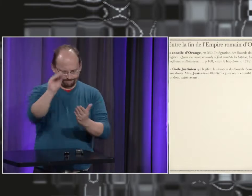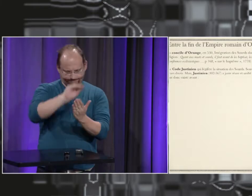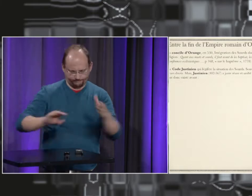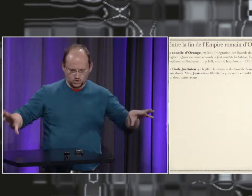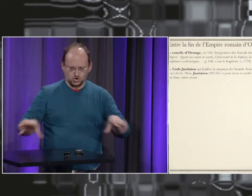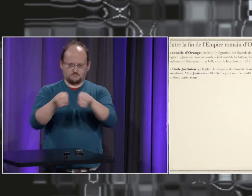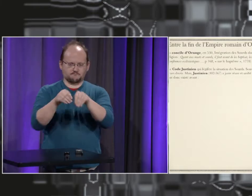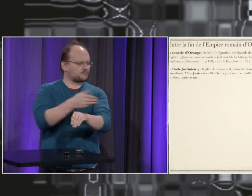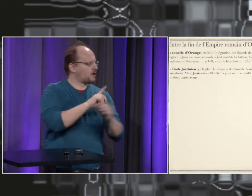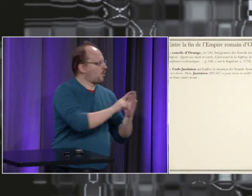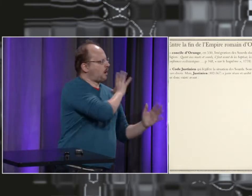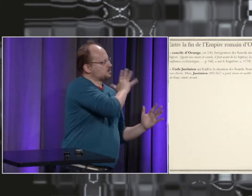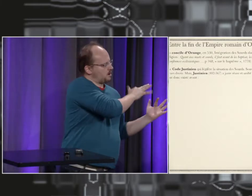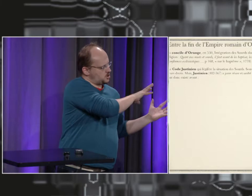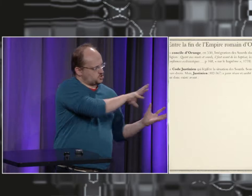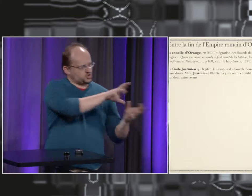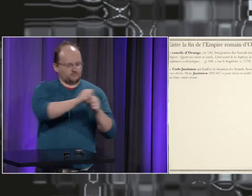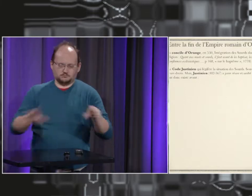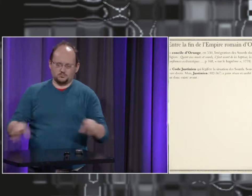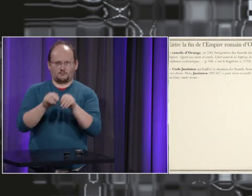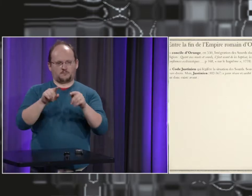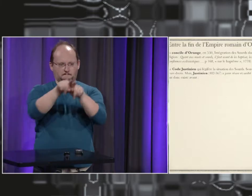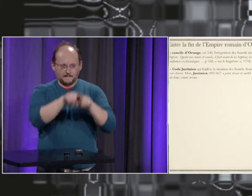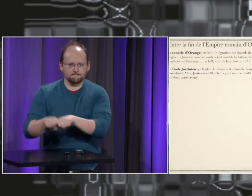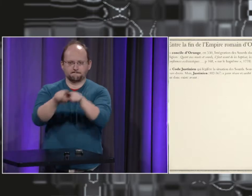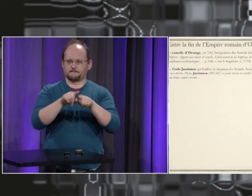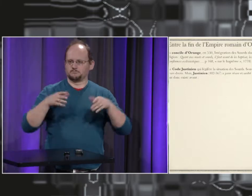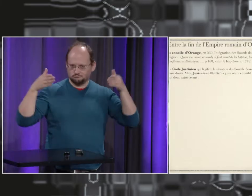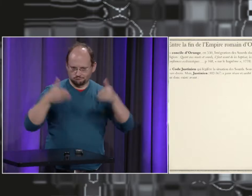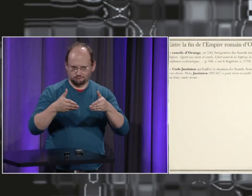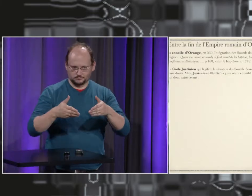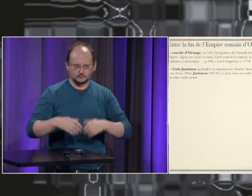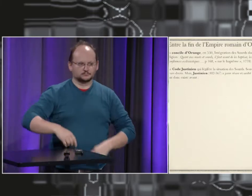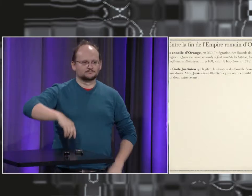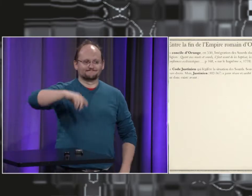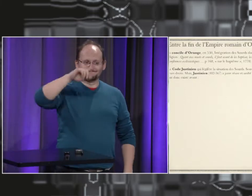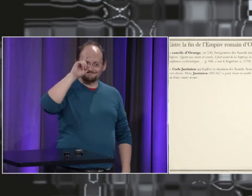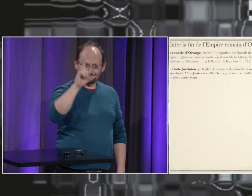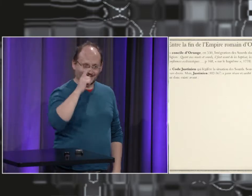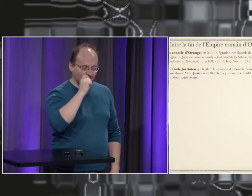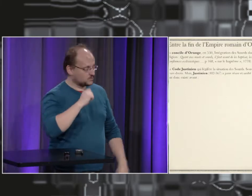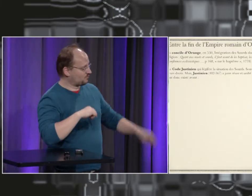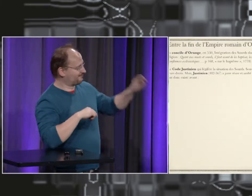'héritage pour les personnes sourdes donc pour faire un résumé de ce texte